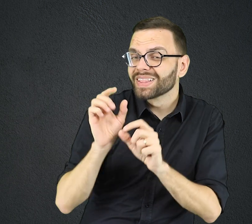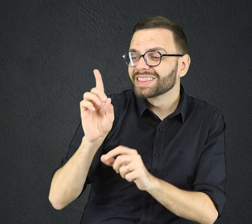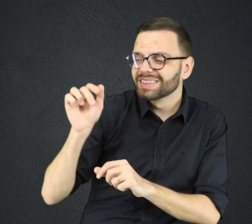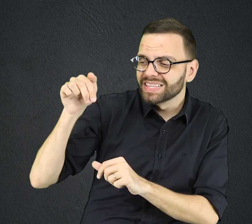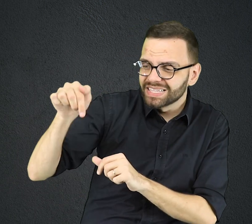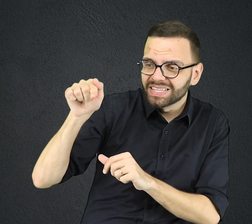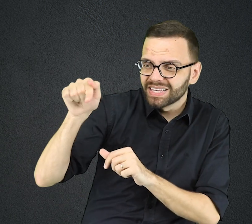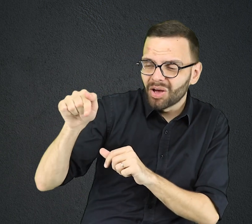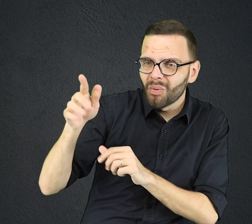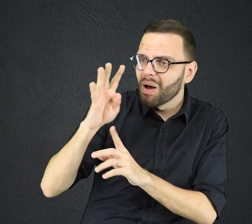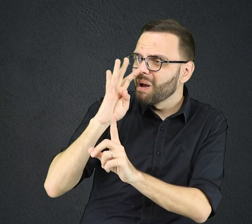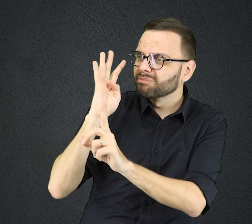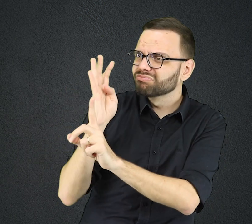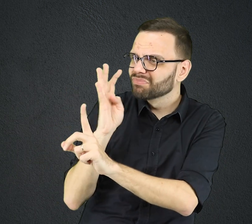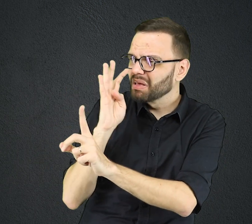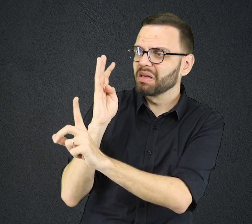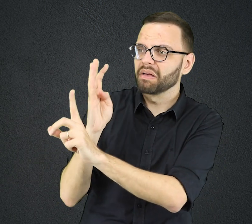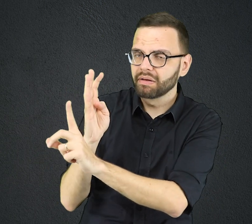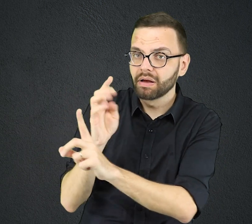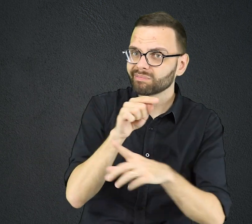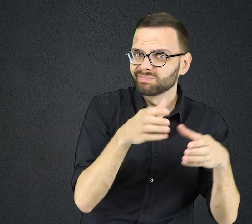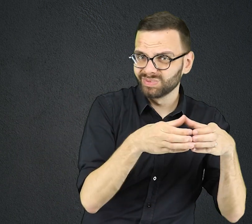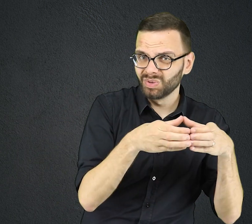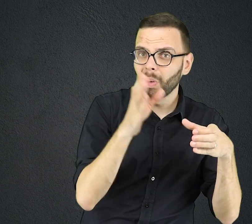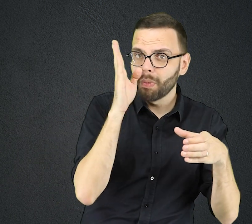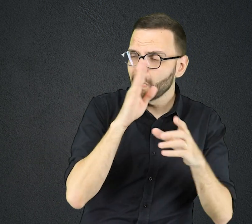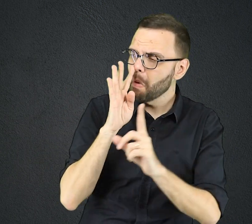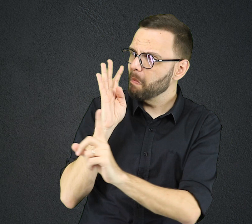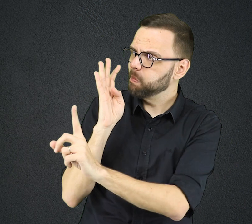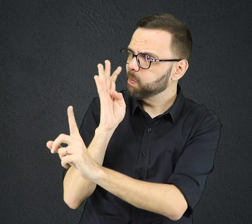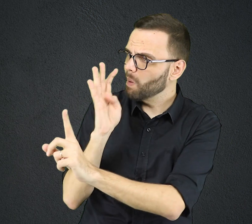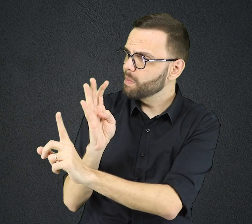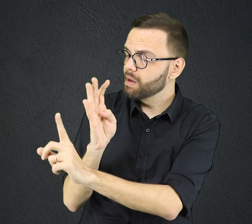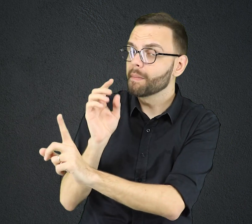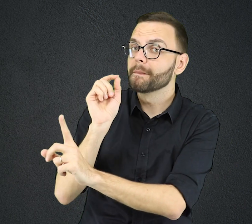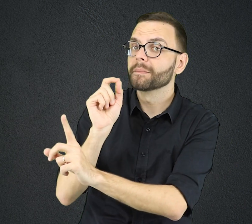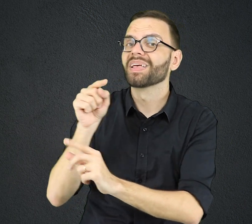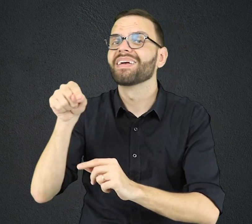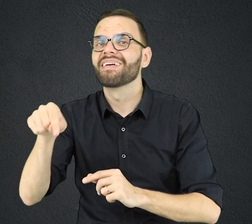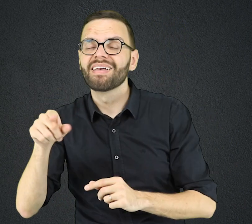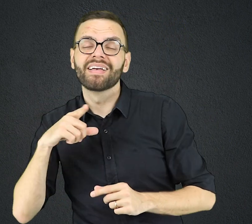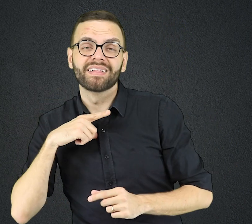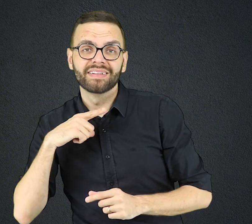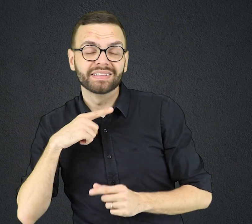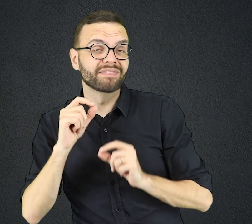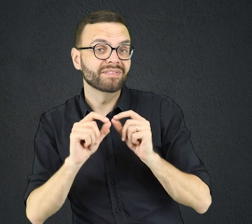A única forma que seus inimigos encontraram para levar Daniel a cometer alguma infração que merecesse